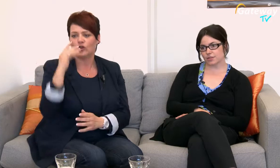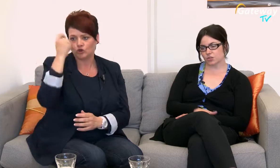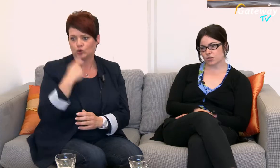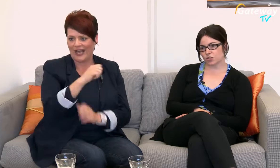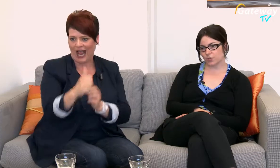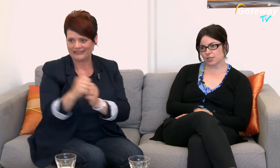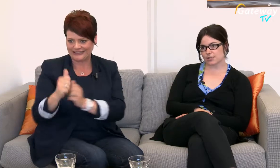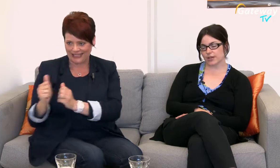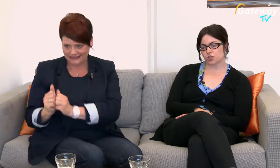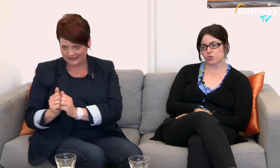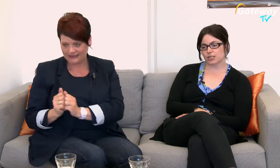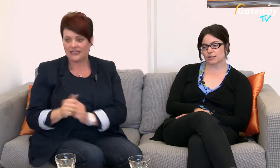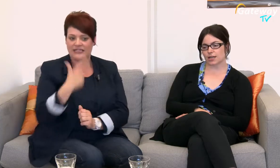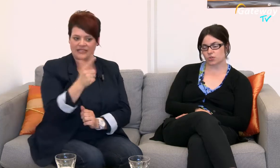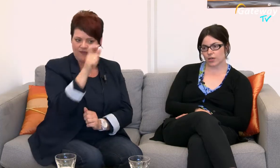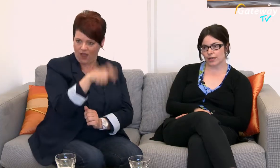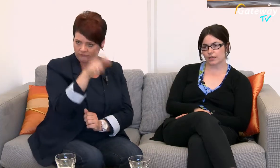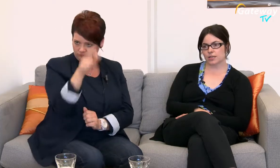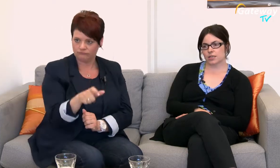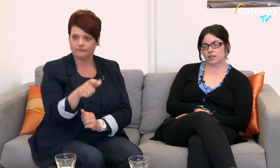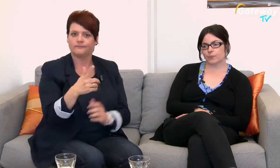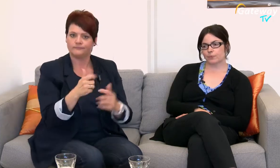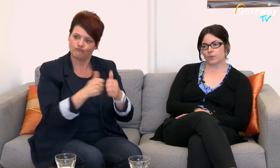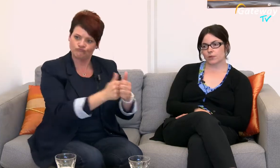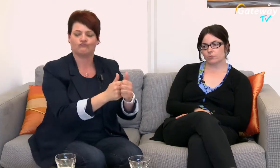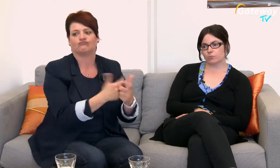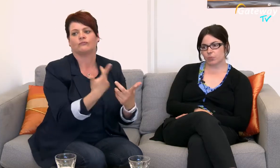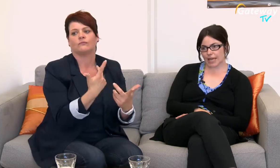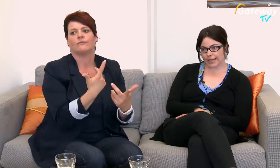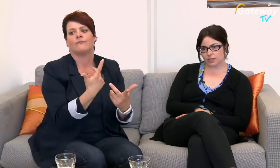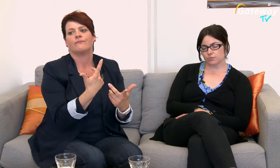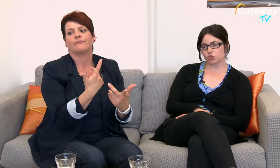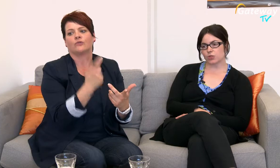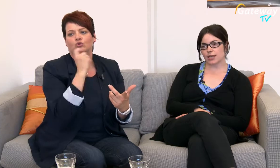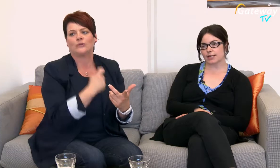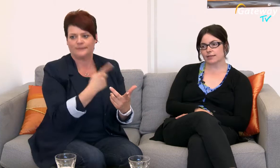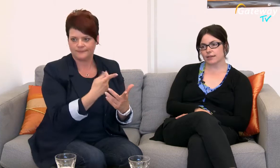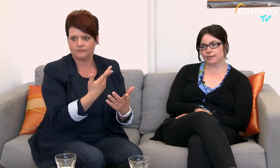entsprechend zwei Studierende aktuell begleiten im Studienalltag